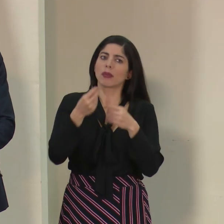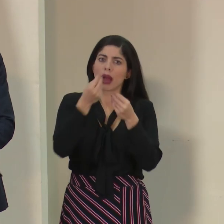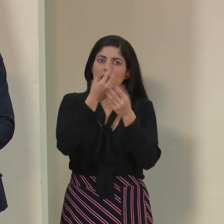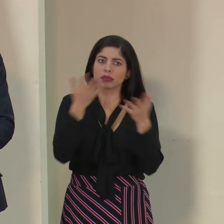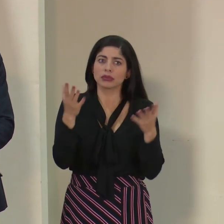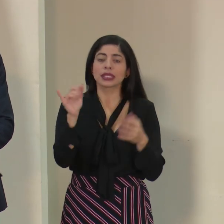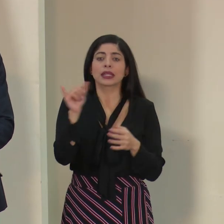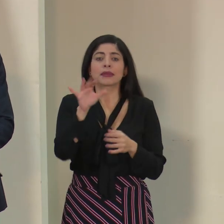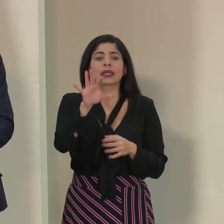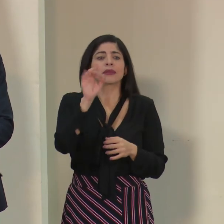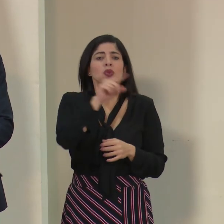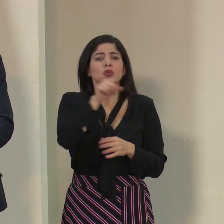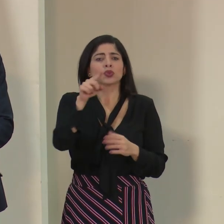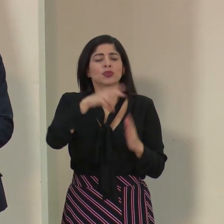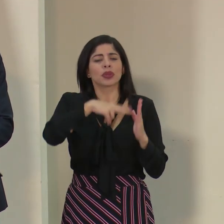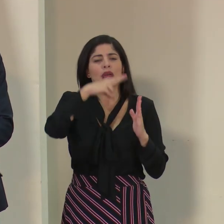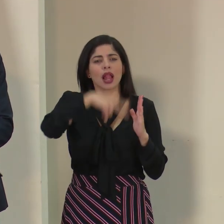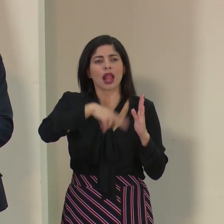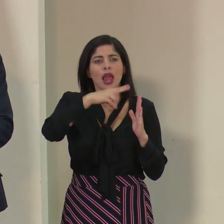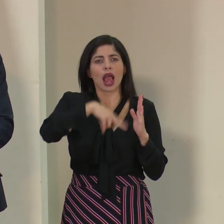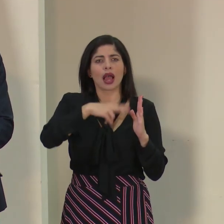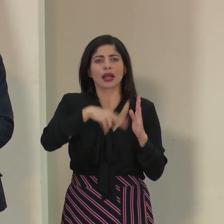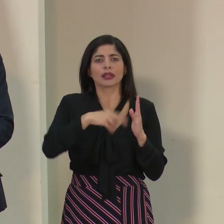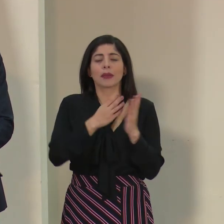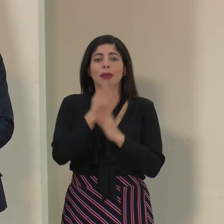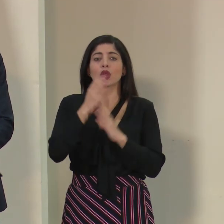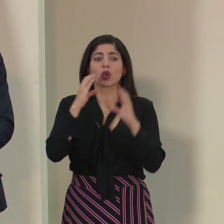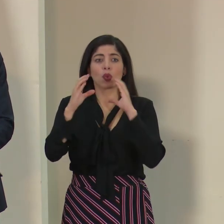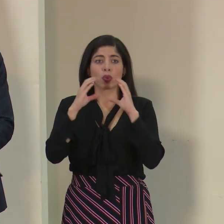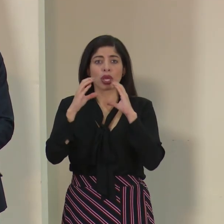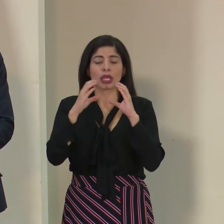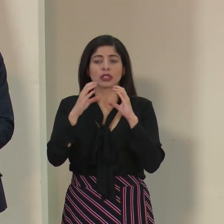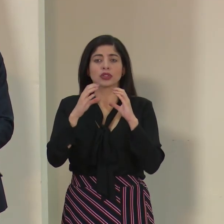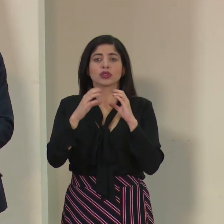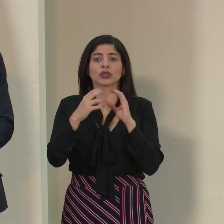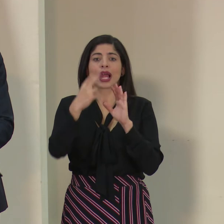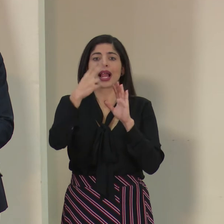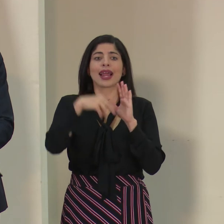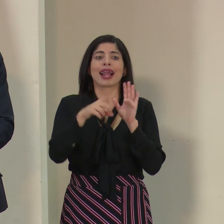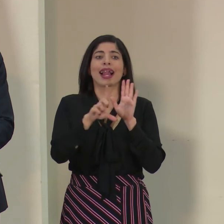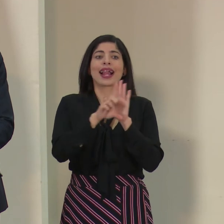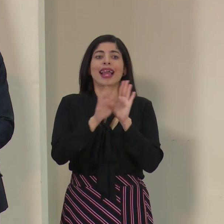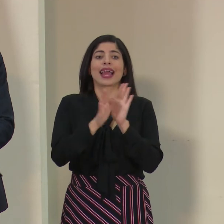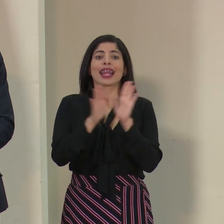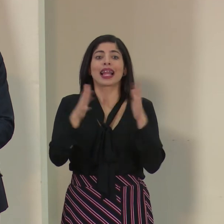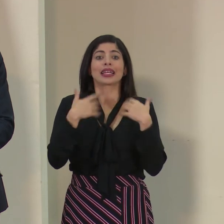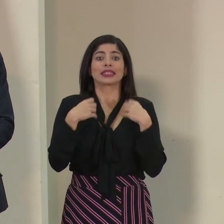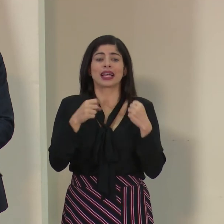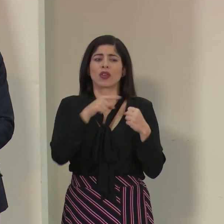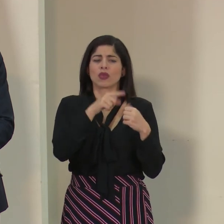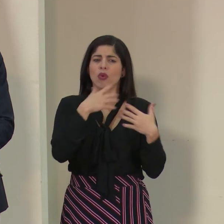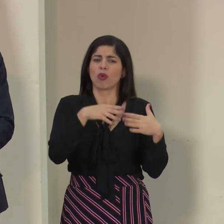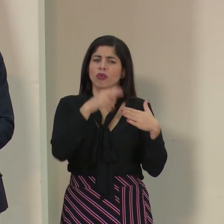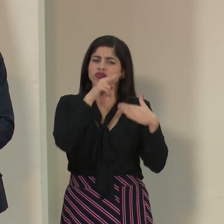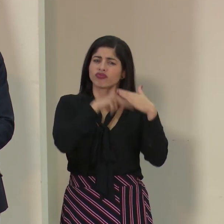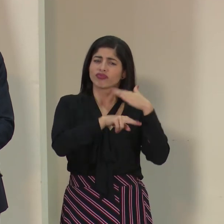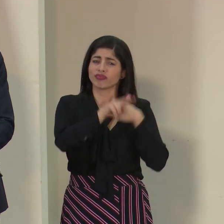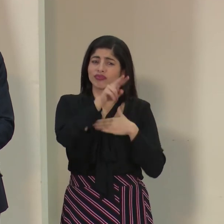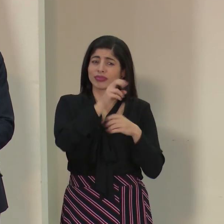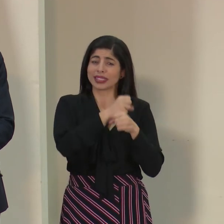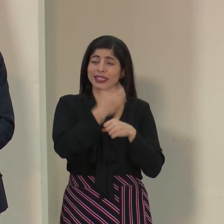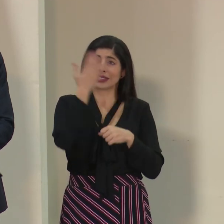Y yo sí les invito a que lean todos los medios de comunicación. Nuestra Ley General de Salud fue muy visionaria desde que se hizo en el